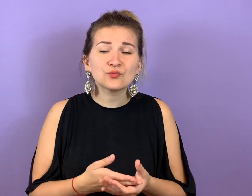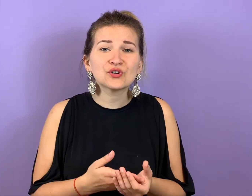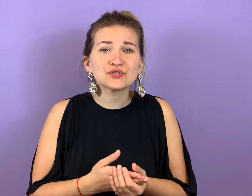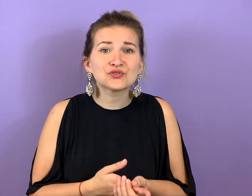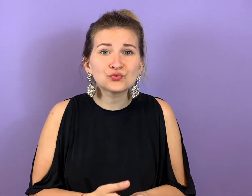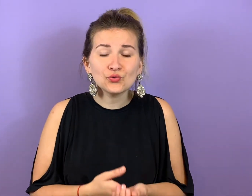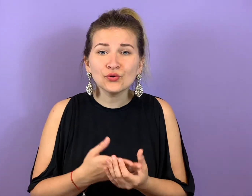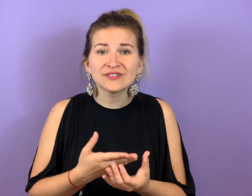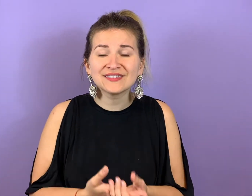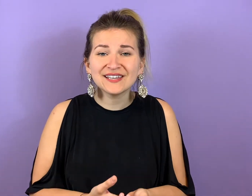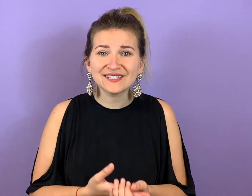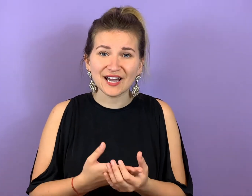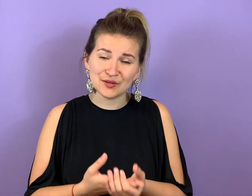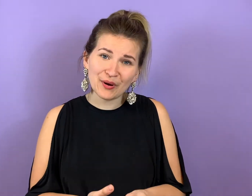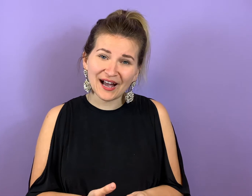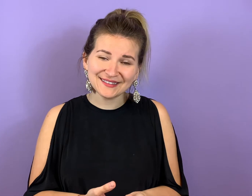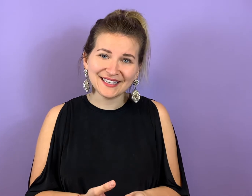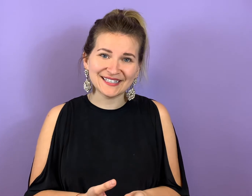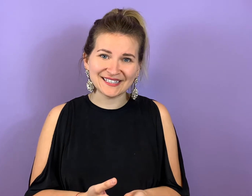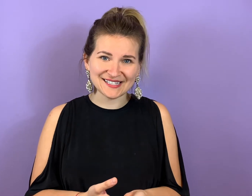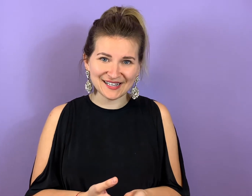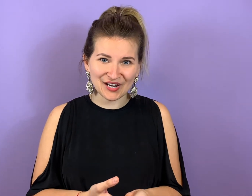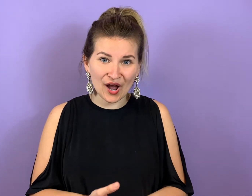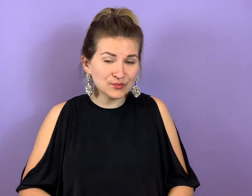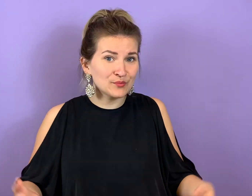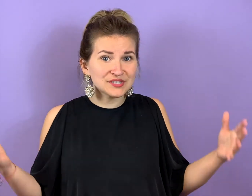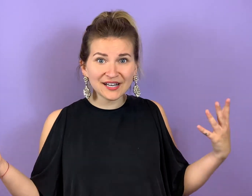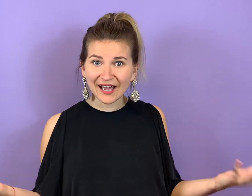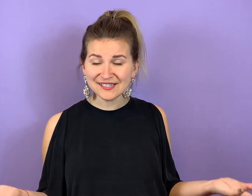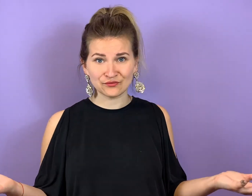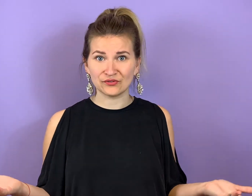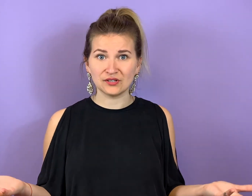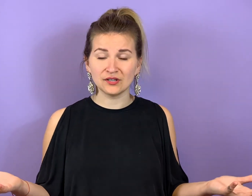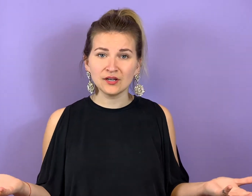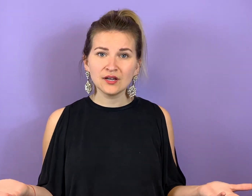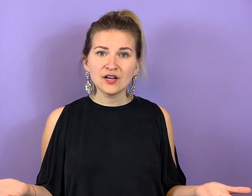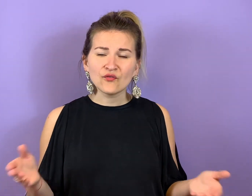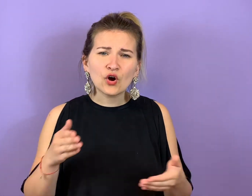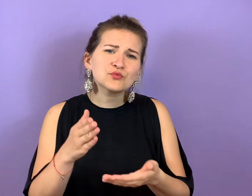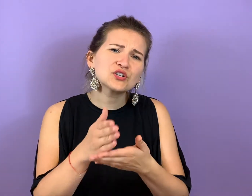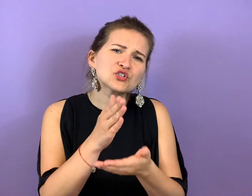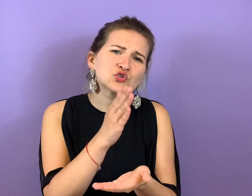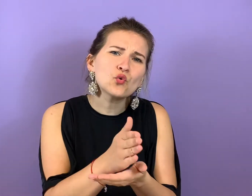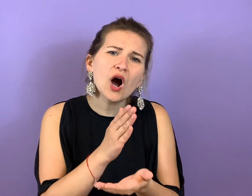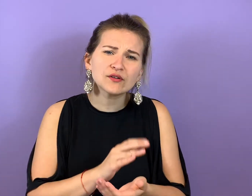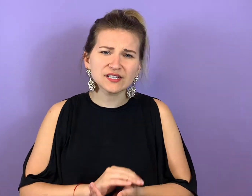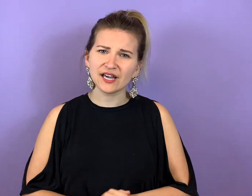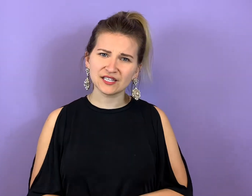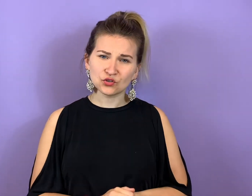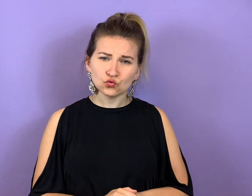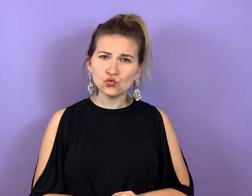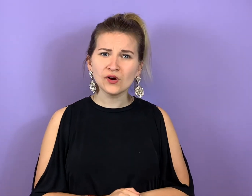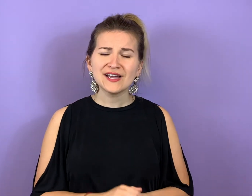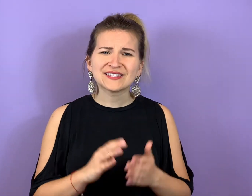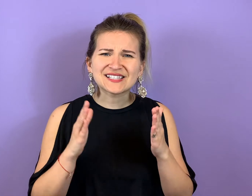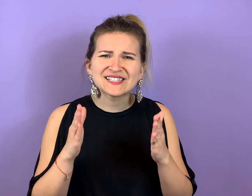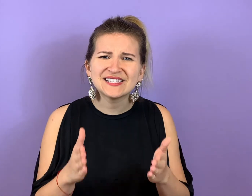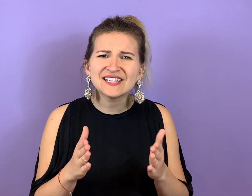solltest du nicht einen Partner an deiner Seite haben, der mit dir reisen will? Warum solltest du ausgerechnet du das nicht